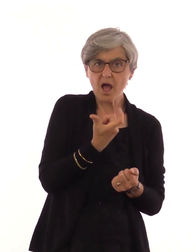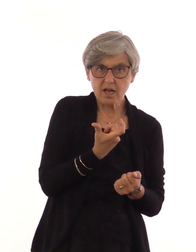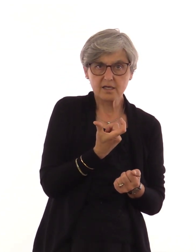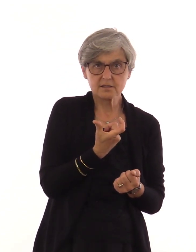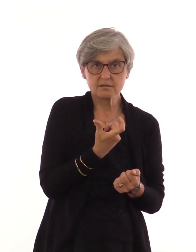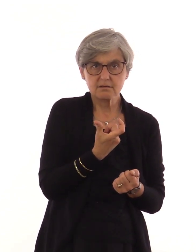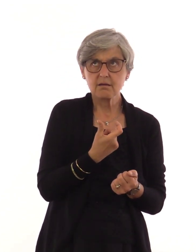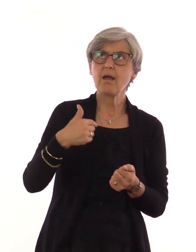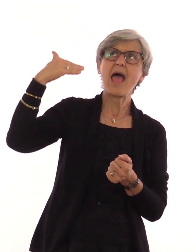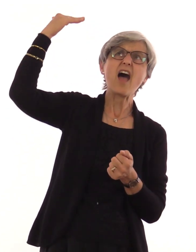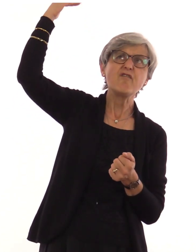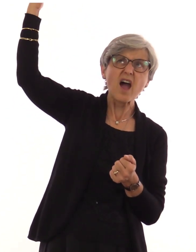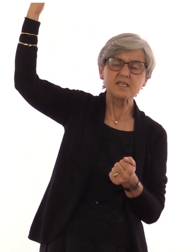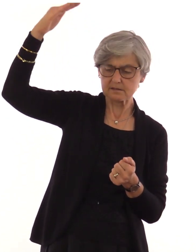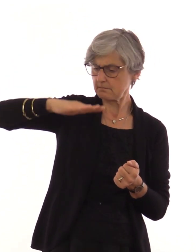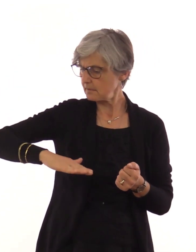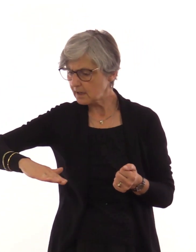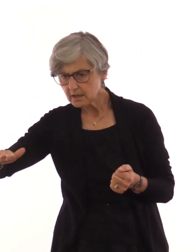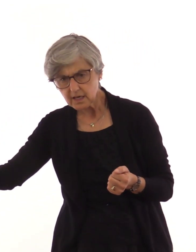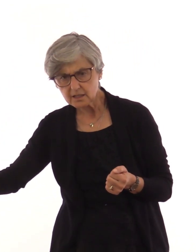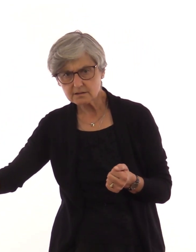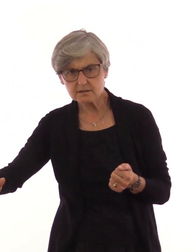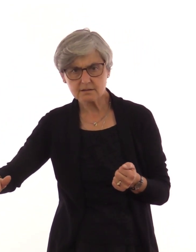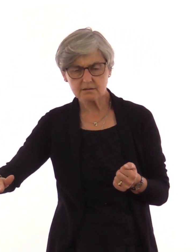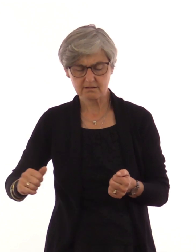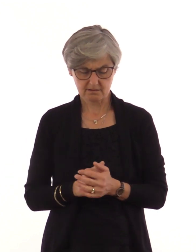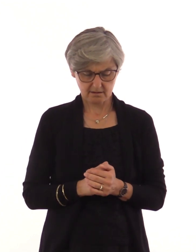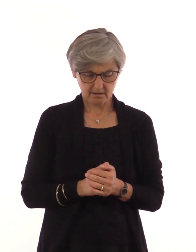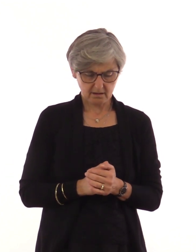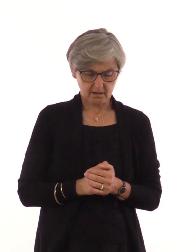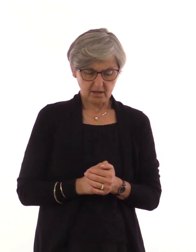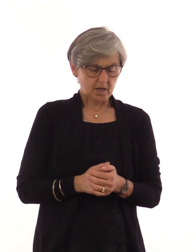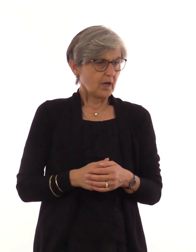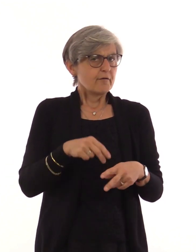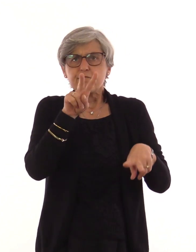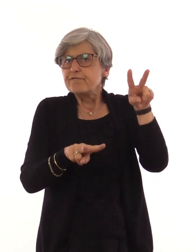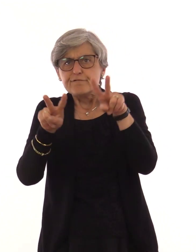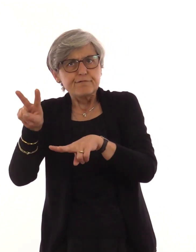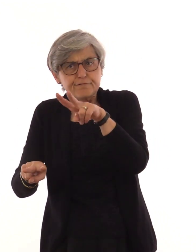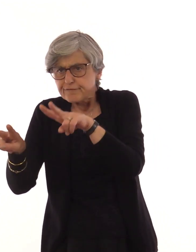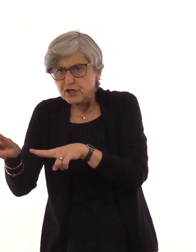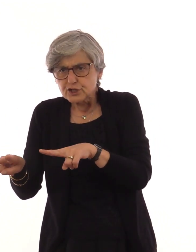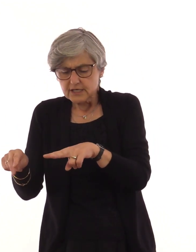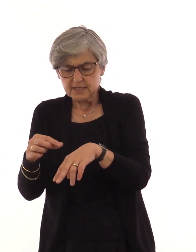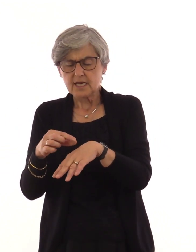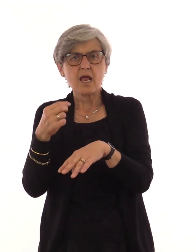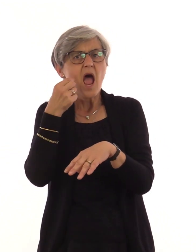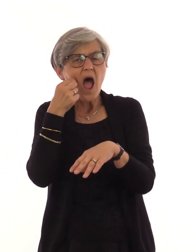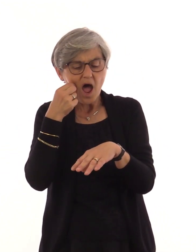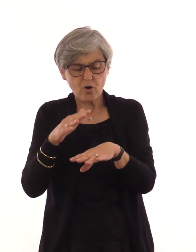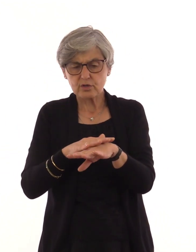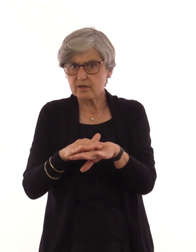oder Kinder, ob Männer oder Frauen, verschiedene Hautfarben